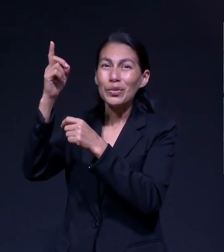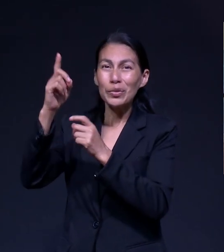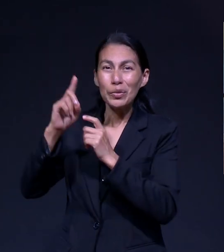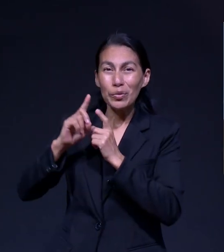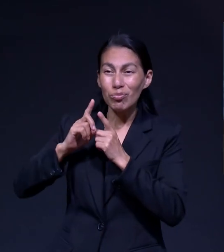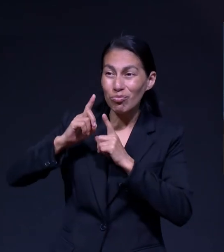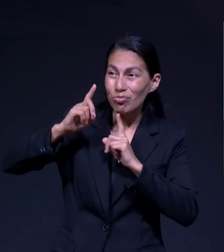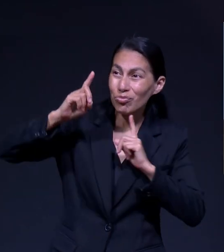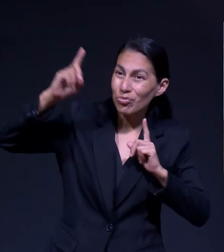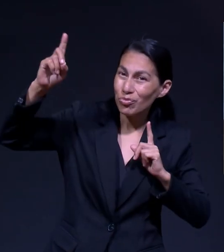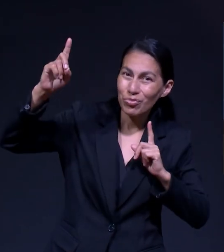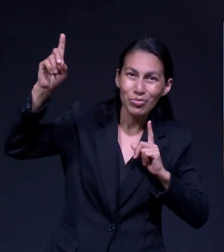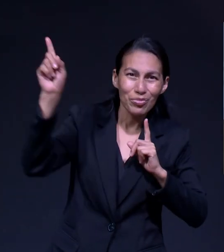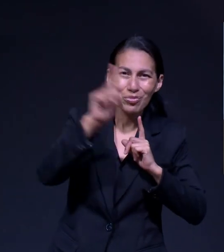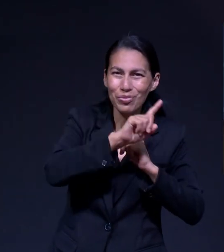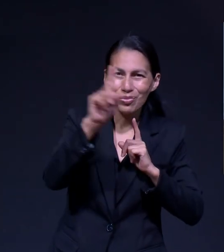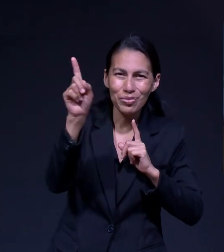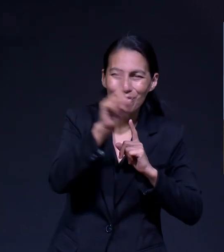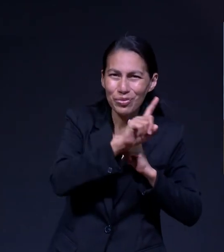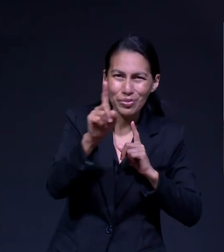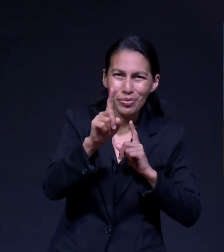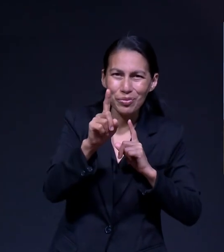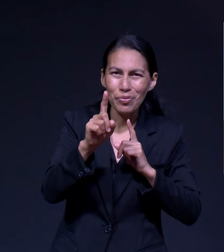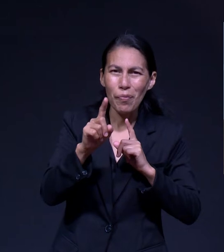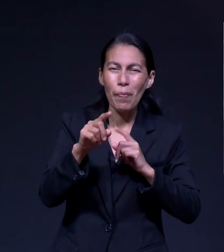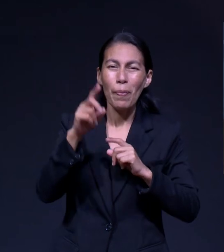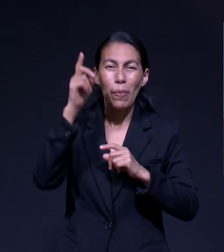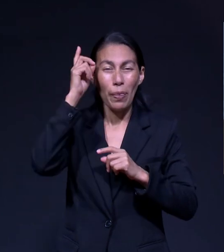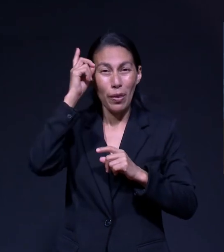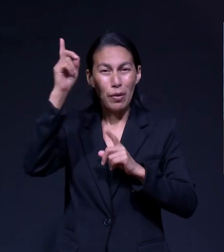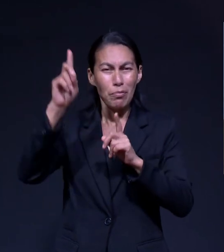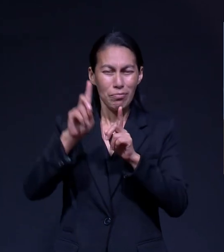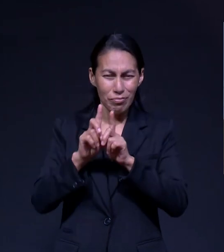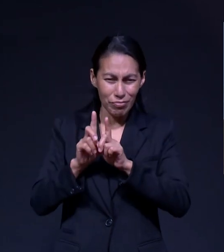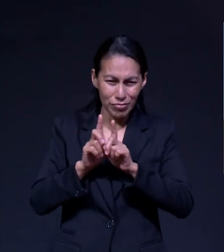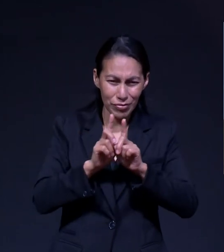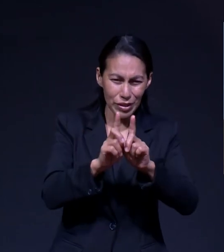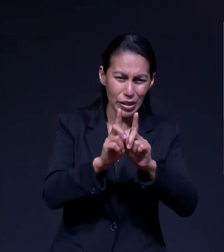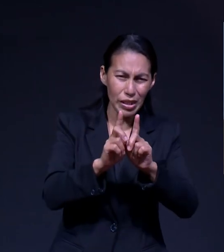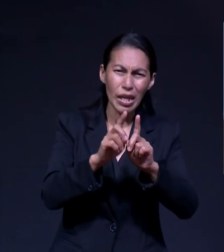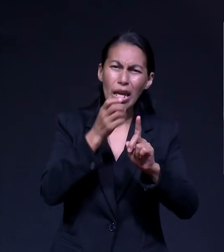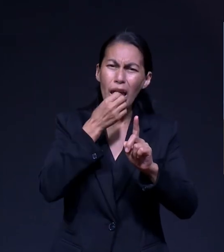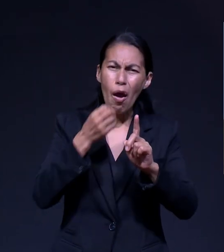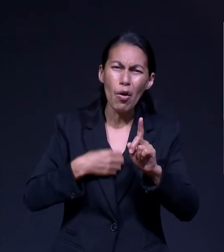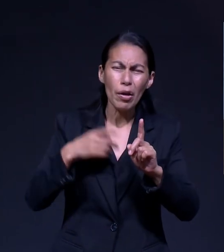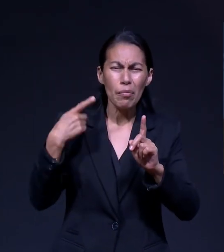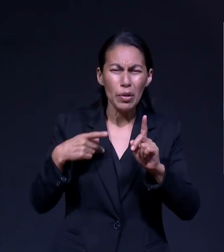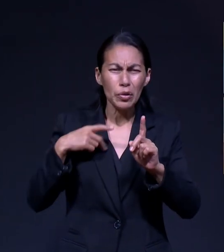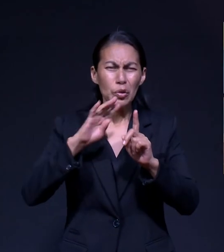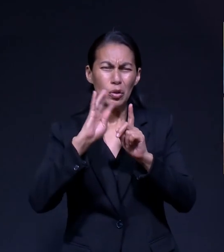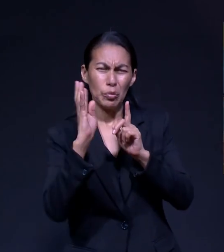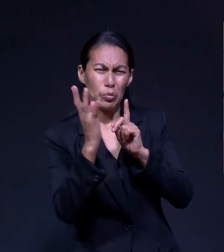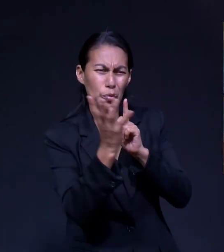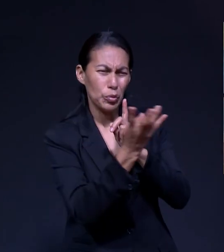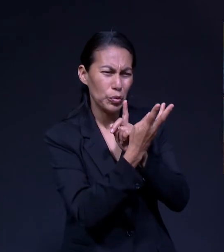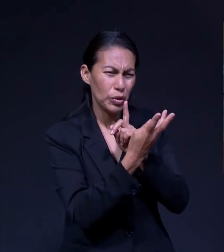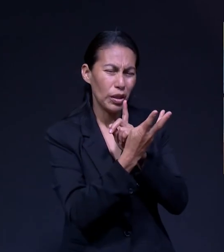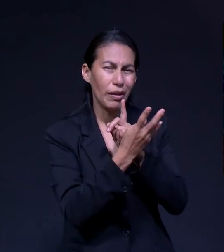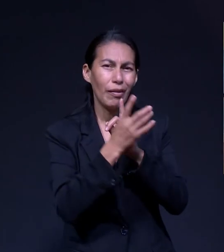A Estar Rodeada De Personas Que No Se Te Olvide Que Soy Yo el Unico Que No Te Va Abandonar Amén Amén Que Maravilloso